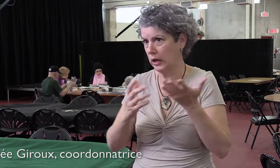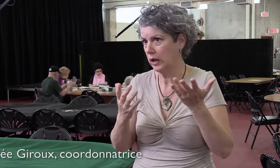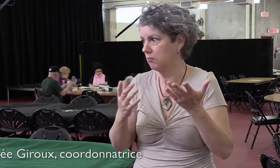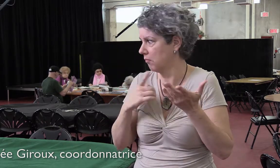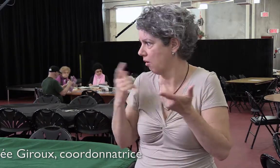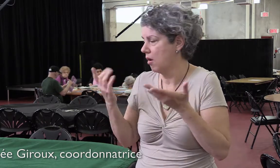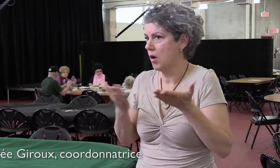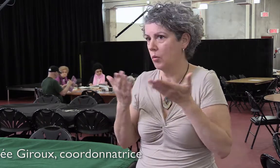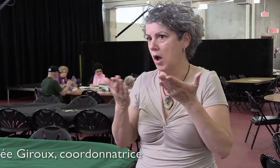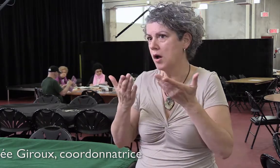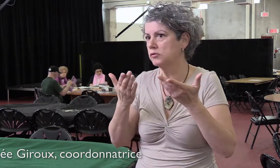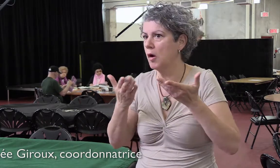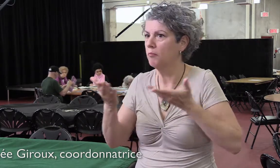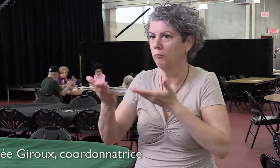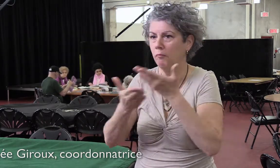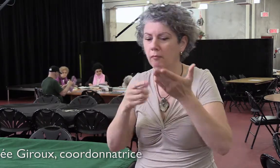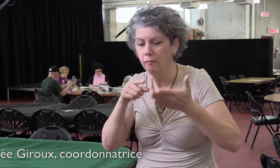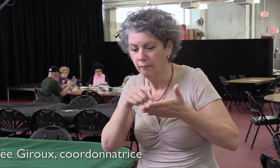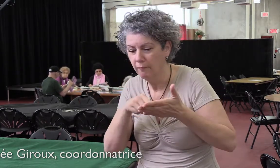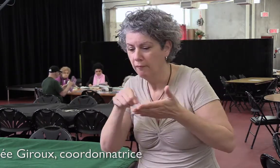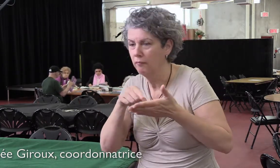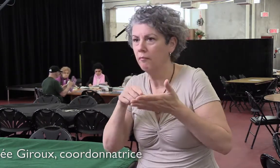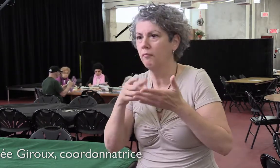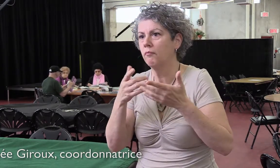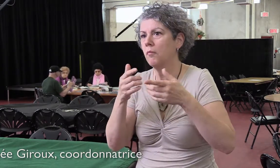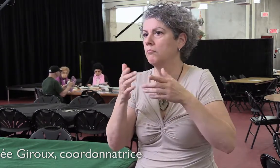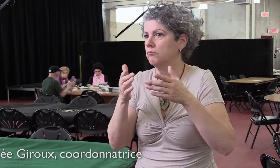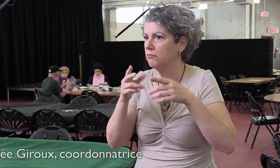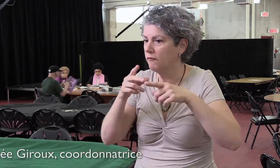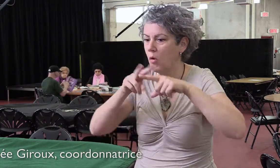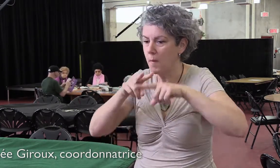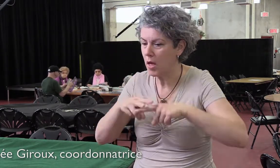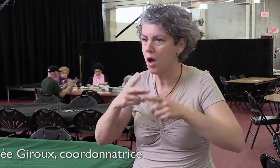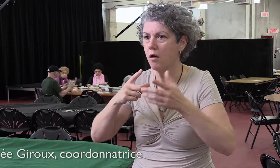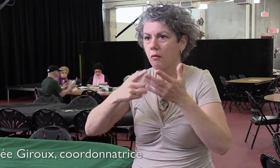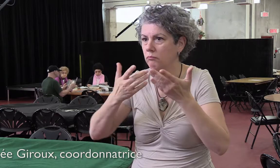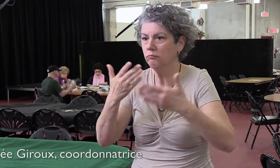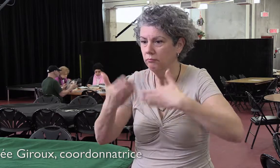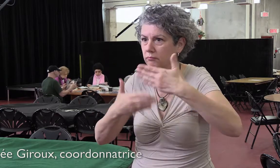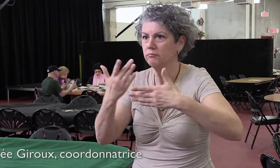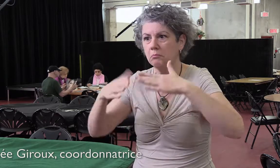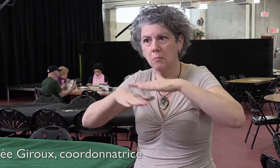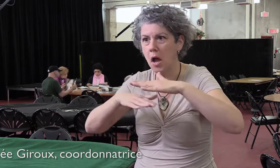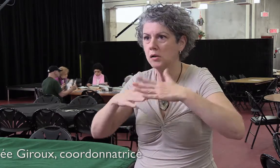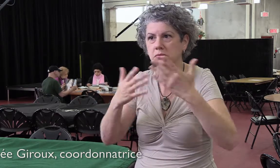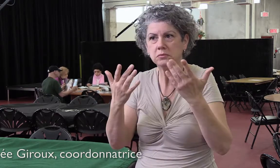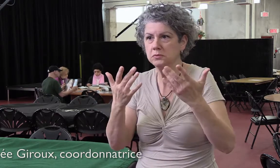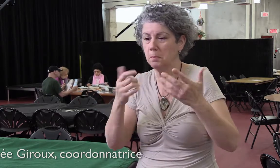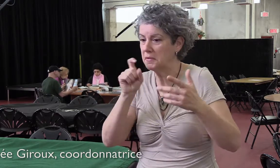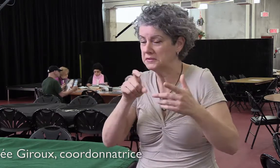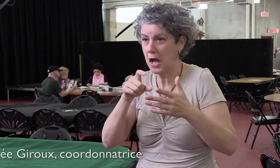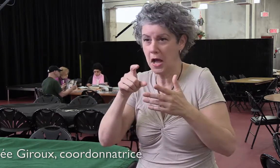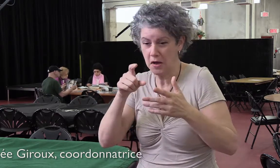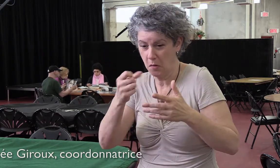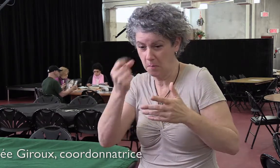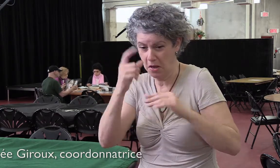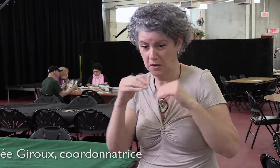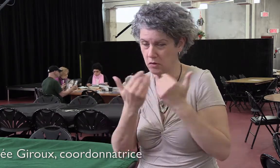et de'écriture. Alors, de les encourager comme ça, de les encourager à lire, d'améliorer le vocabulaire. Je ne crois pas que ce soit nécessaire de